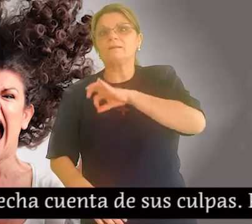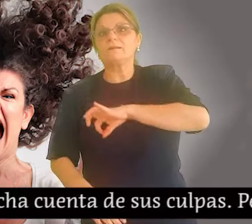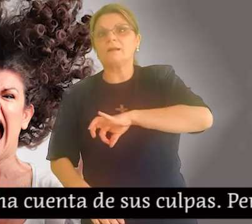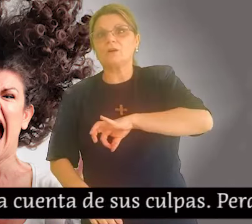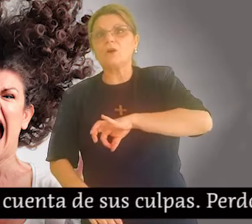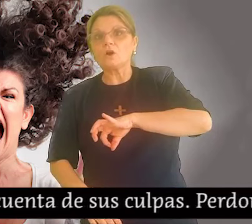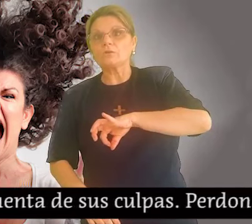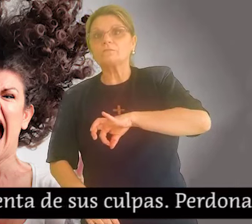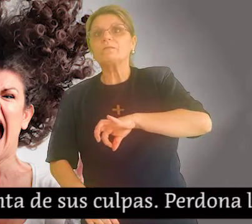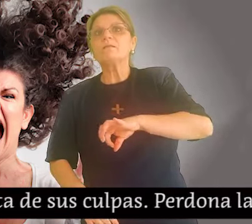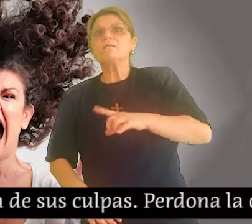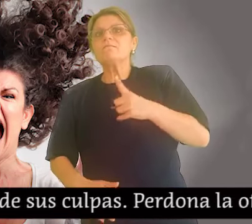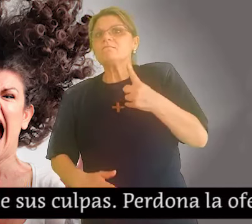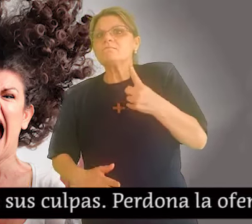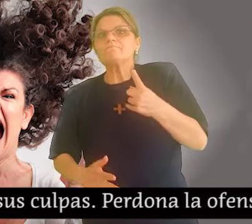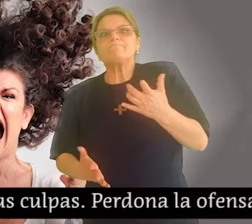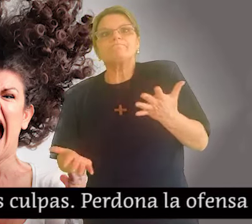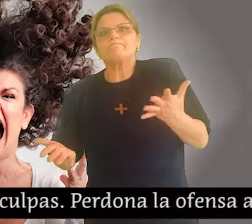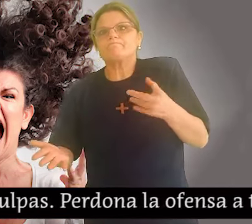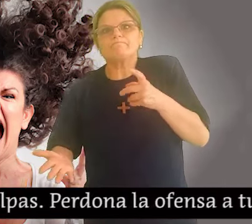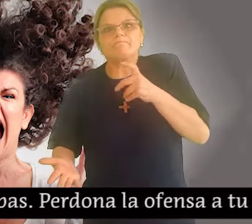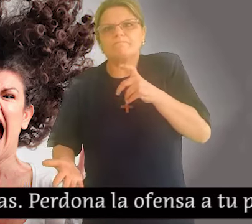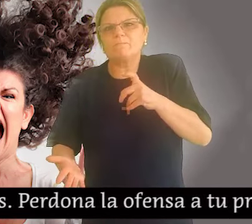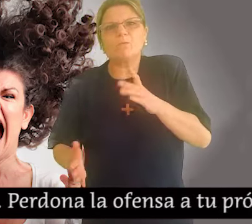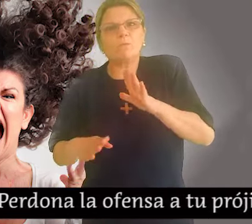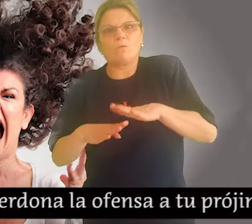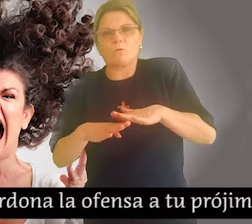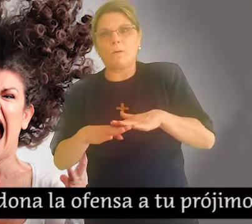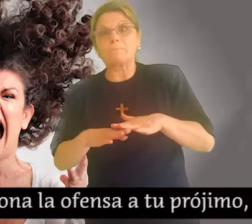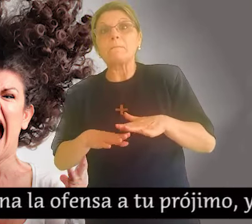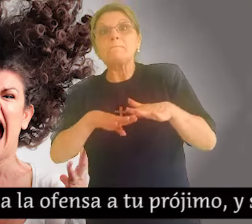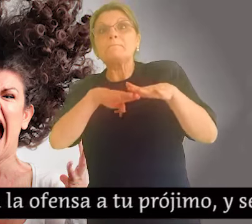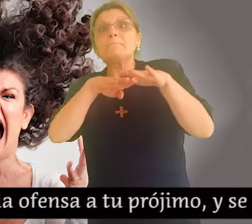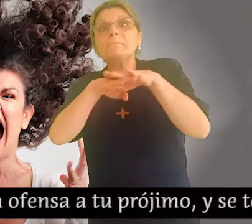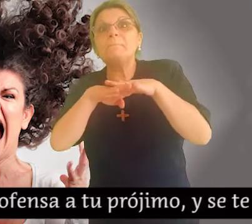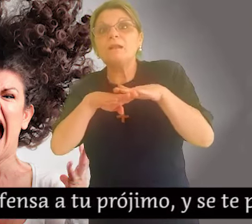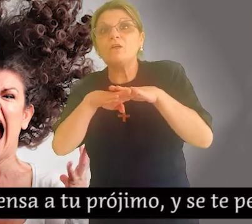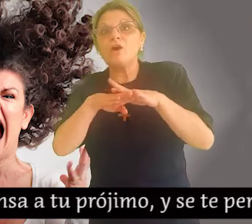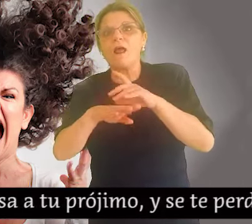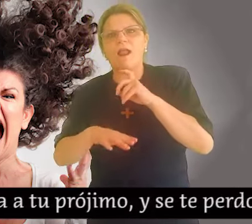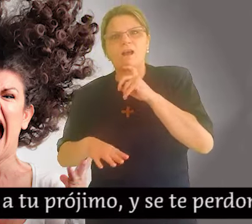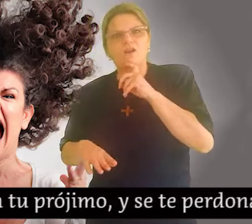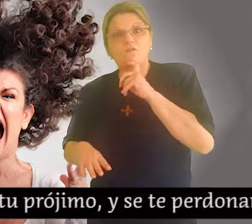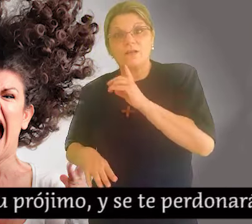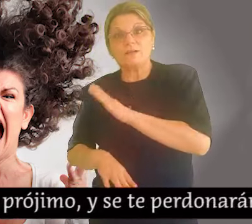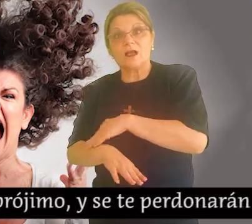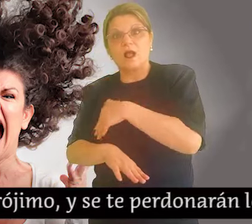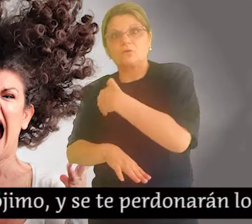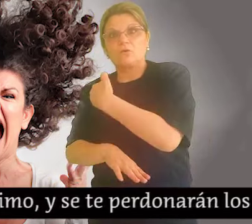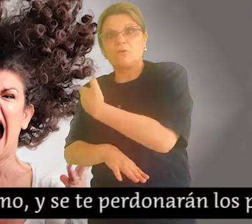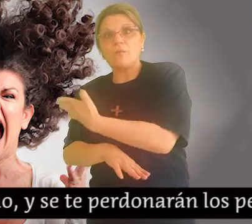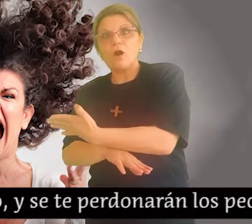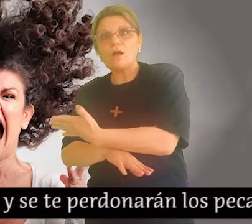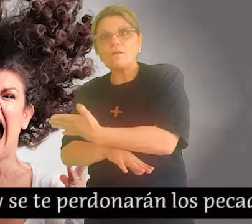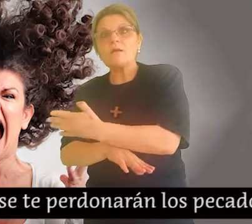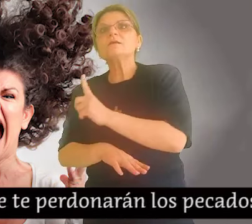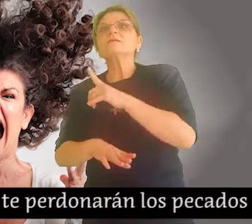e. Del vengativo se vengará el Señor y llevará estrecha cuenta de sus culpas.